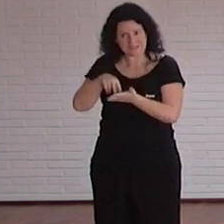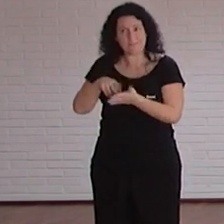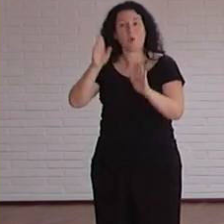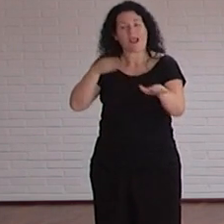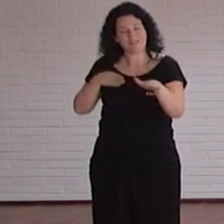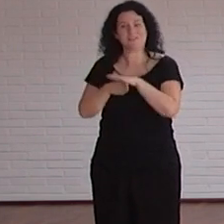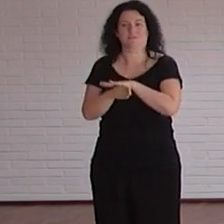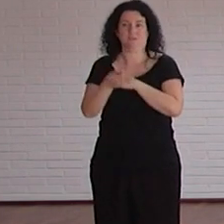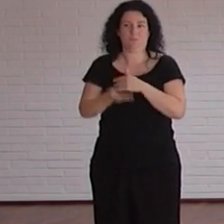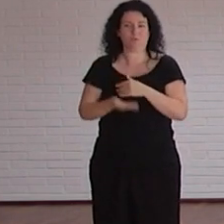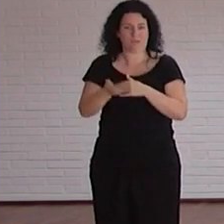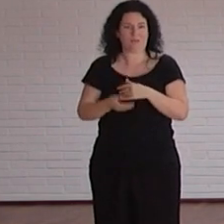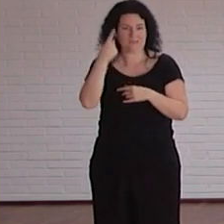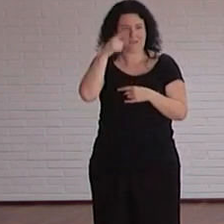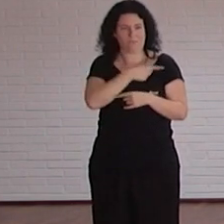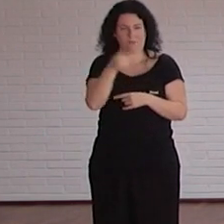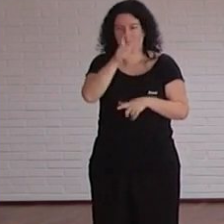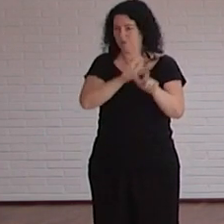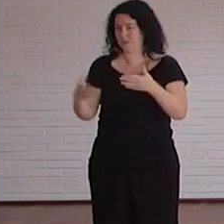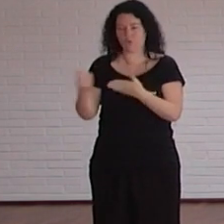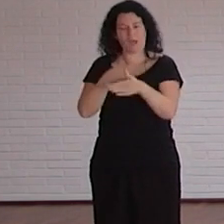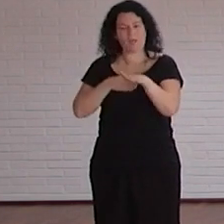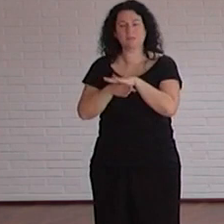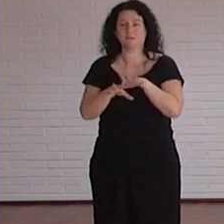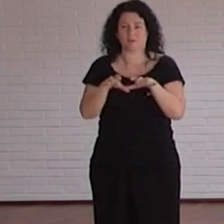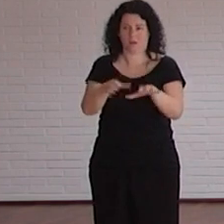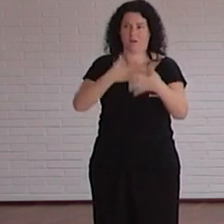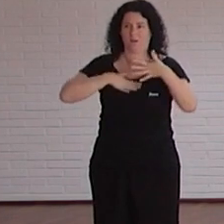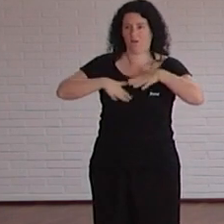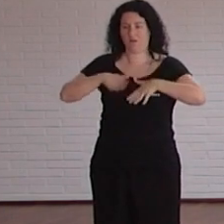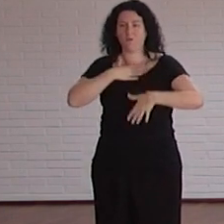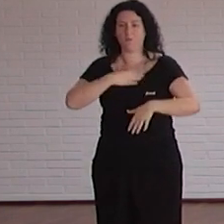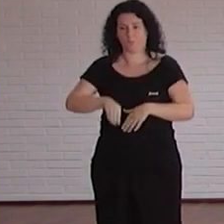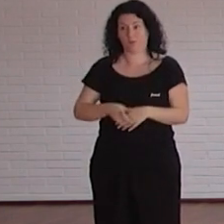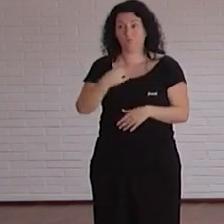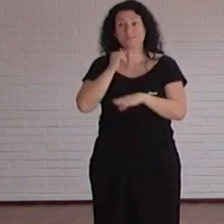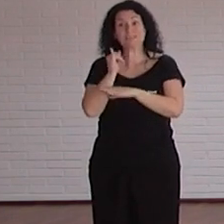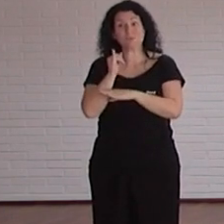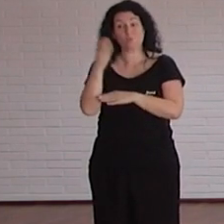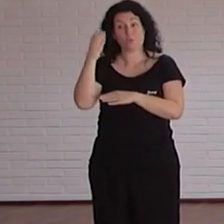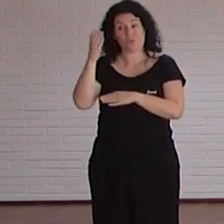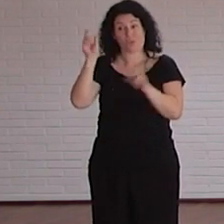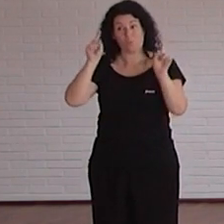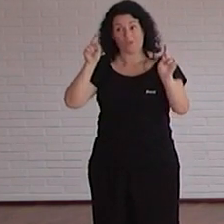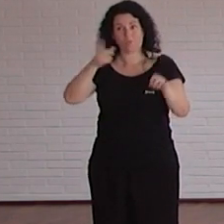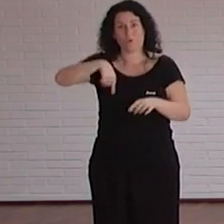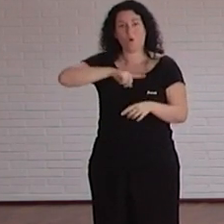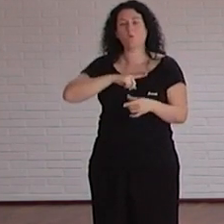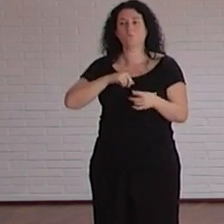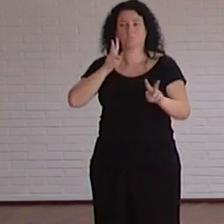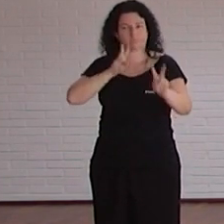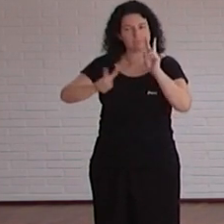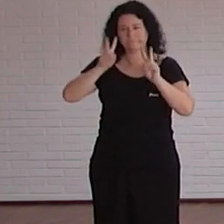accesibles para todo el mundo entonces el ICE está en ese sentido yo creo que dando visibilidad y